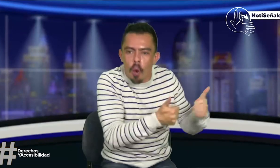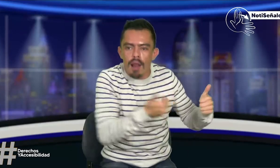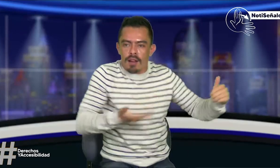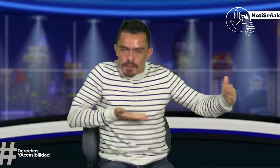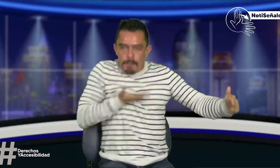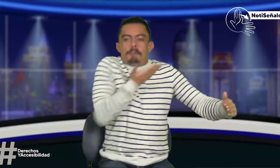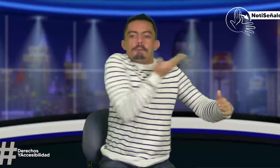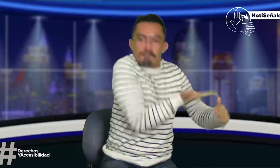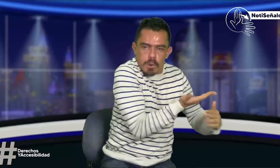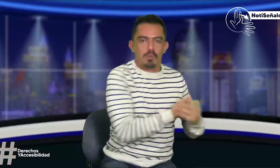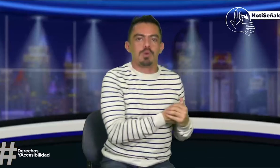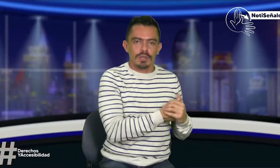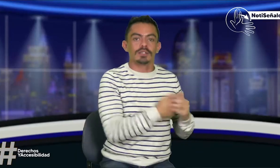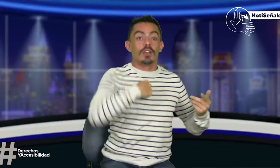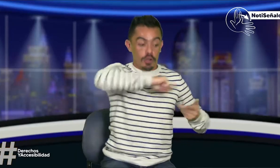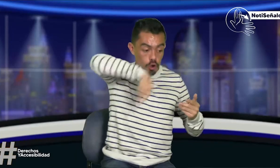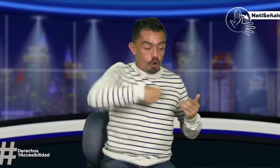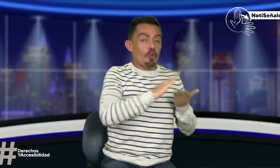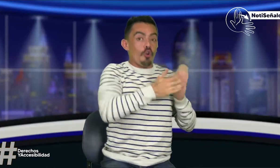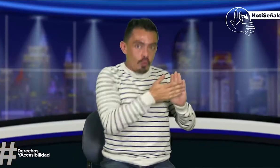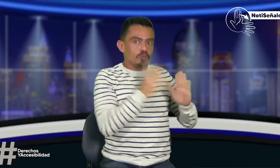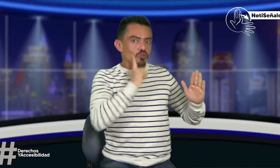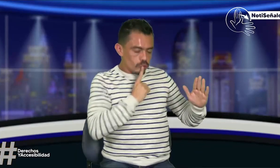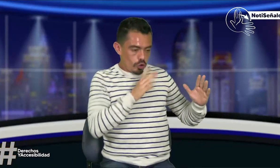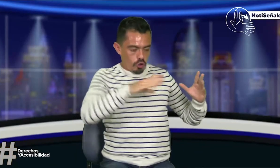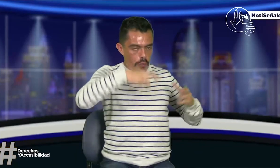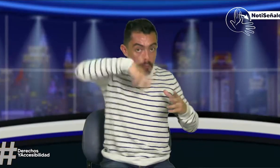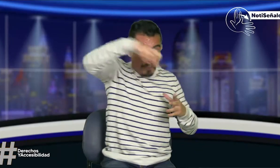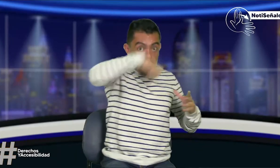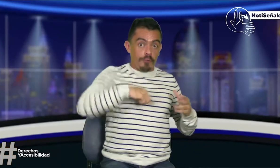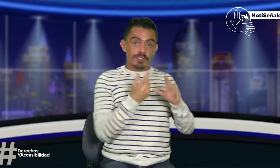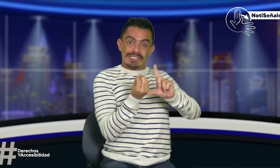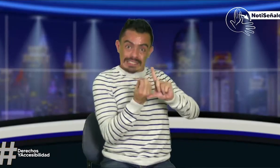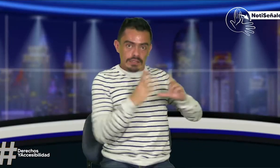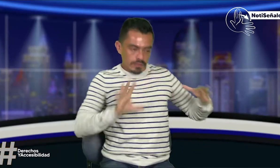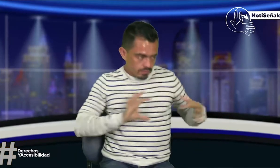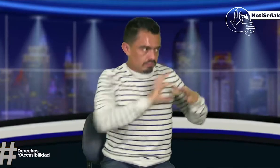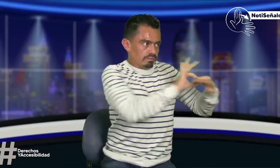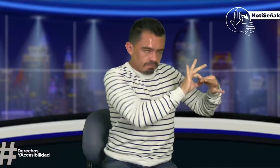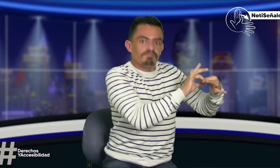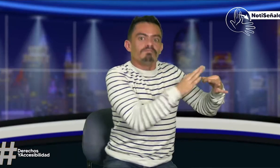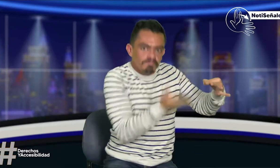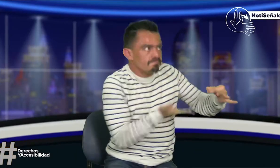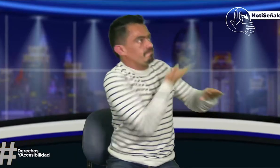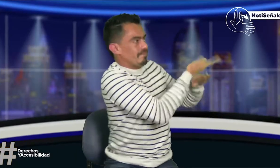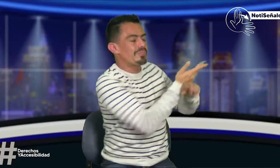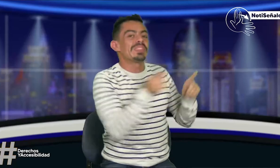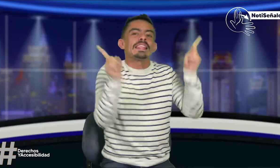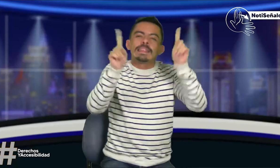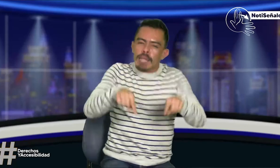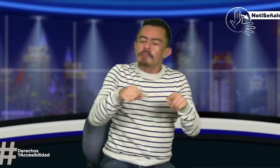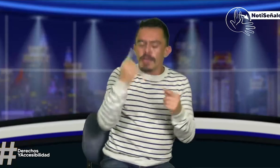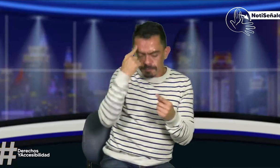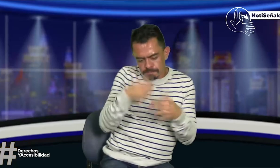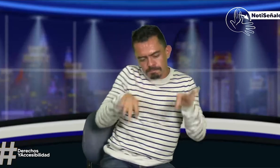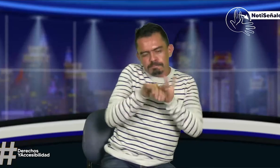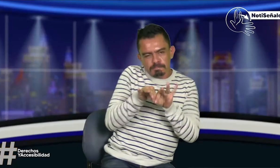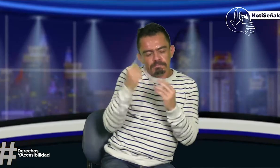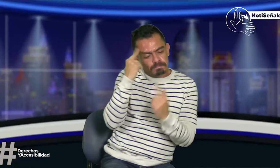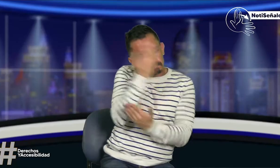¿Qué debe hacer? ¿Cuál es la función? Y darle unas propuestas también a nosotros como comunidad sorda, como licenciados sordos, también debemos